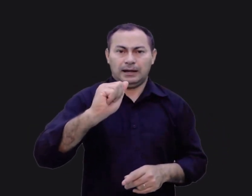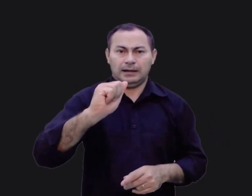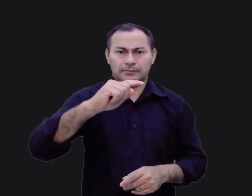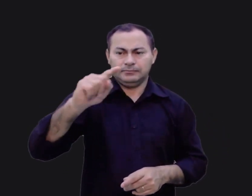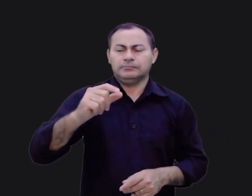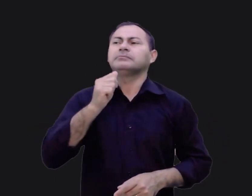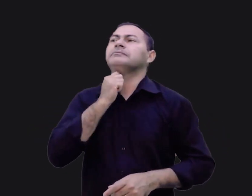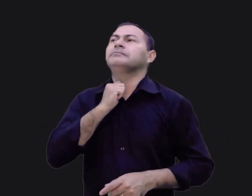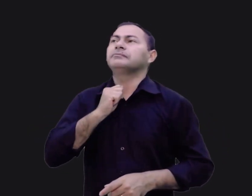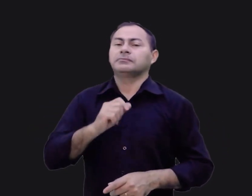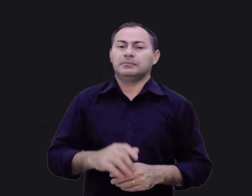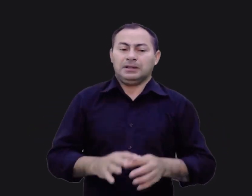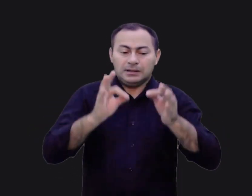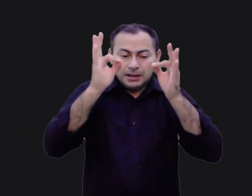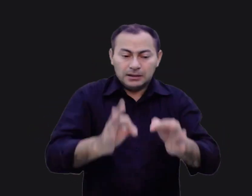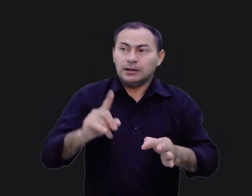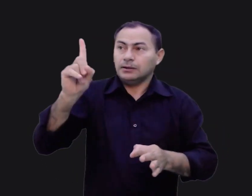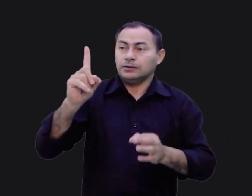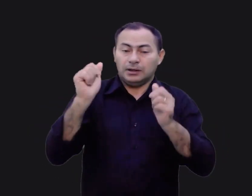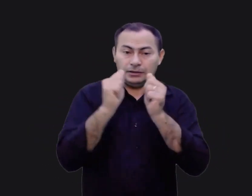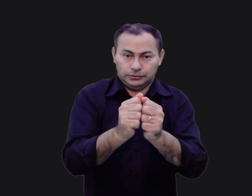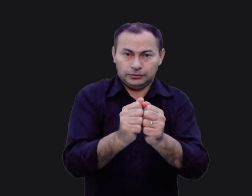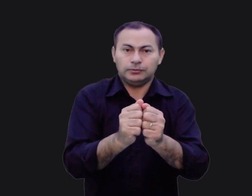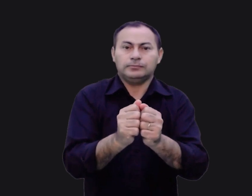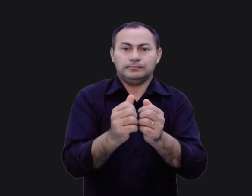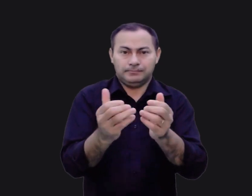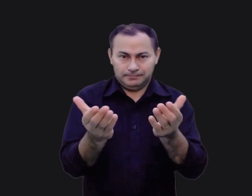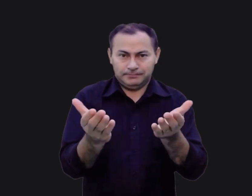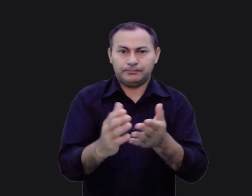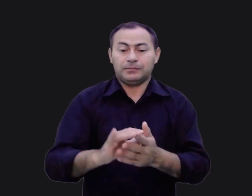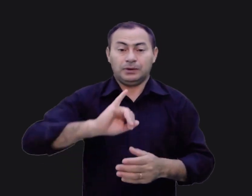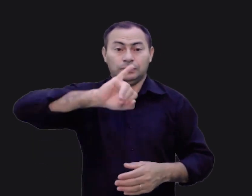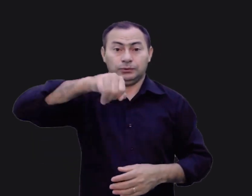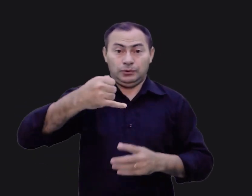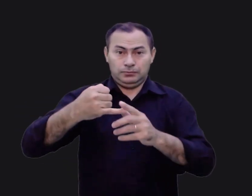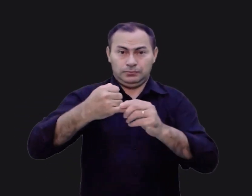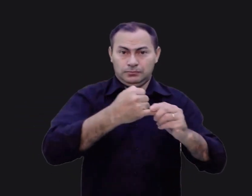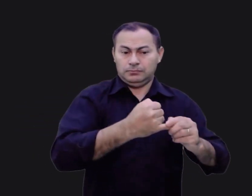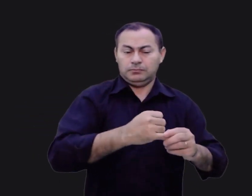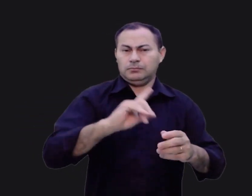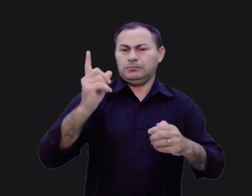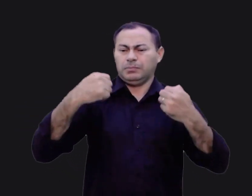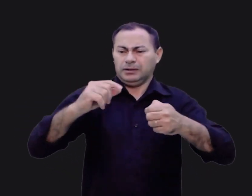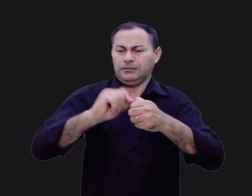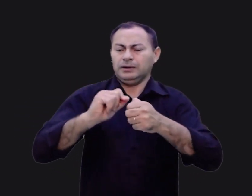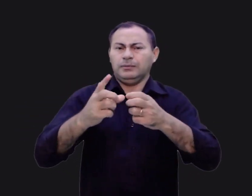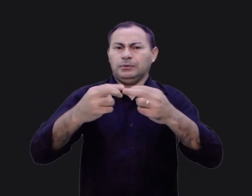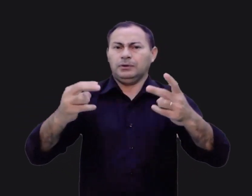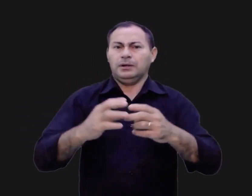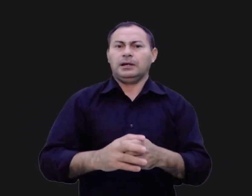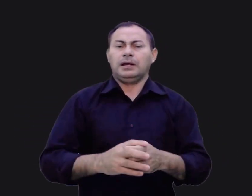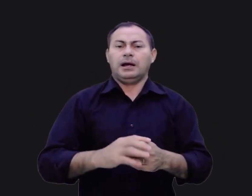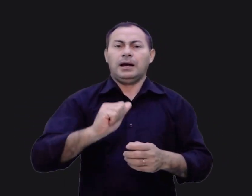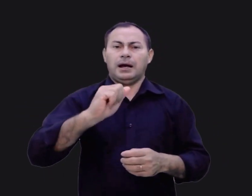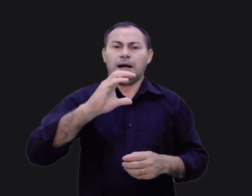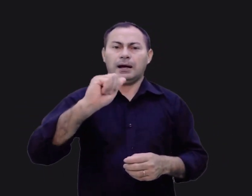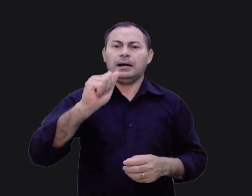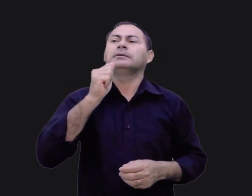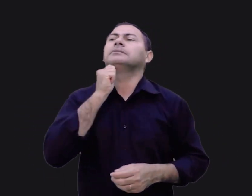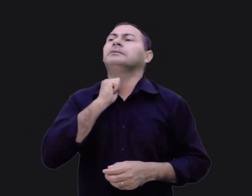certeza que Deus estava com ele. Josué não precisou fazer muita coisa para que Acã confessasse. Ele